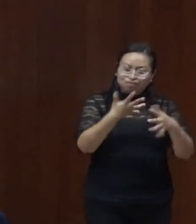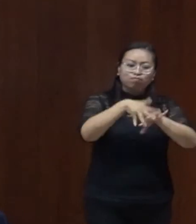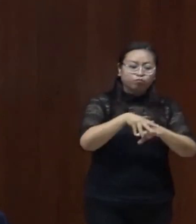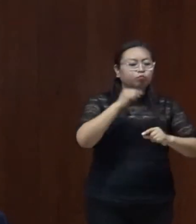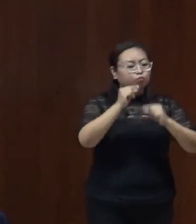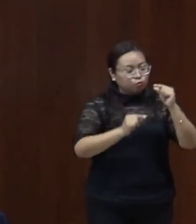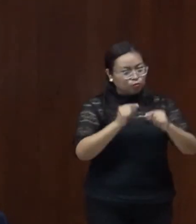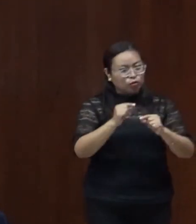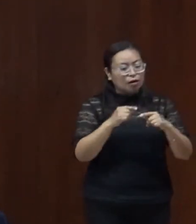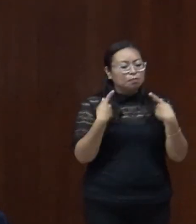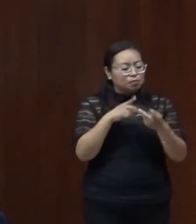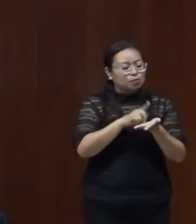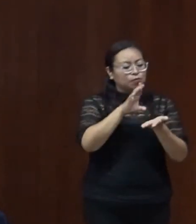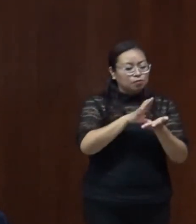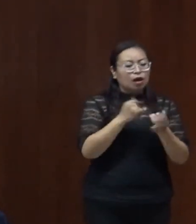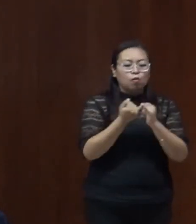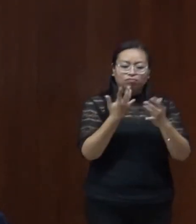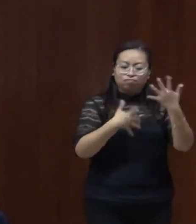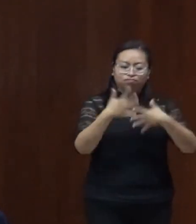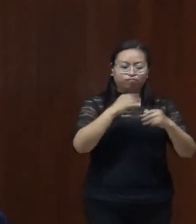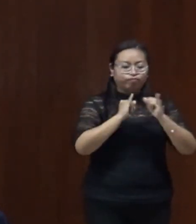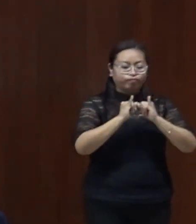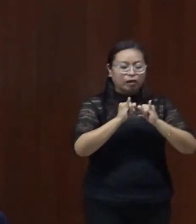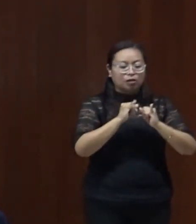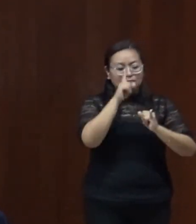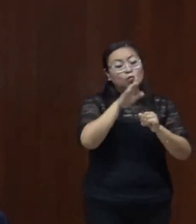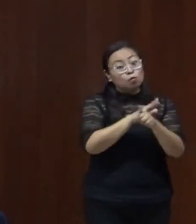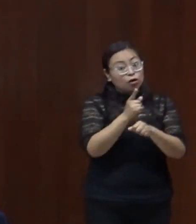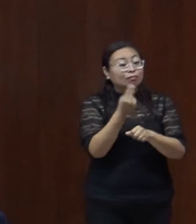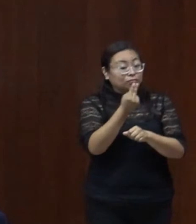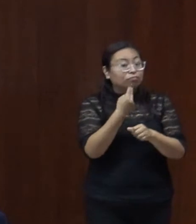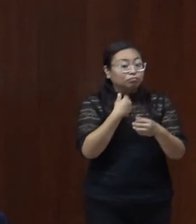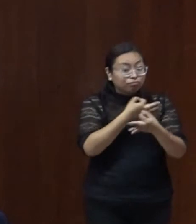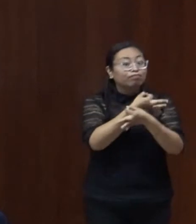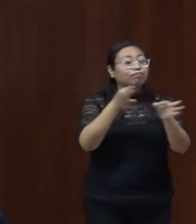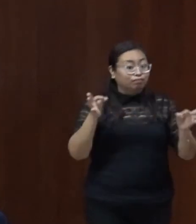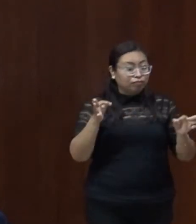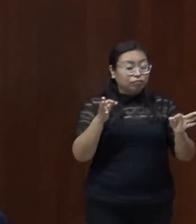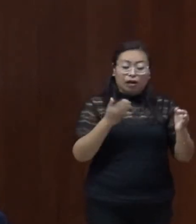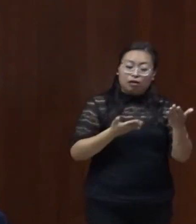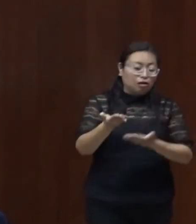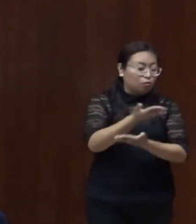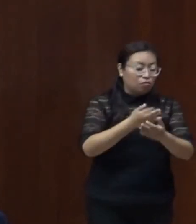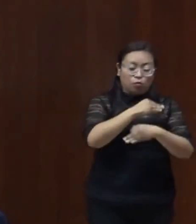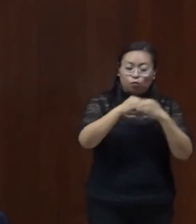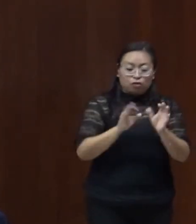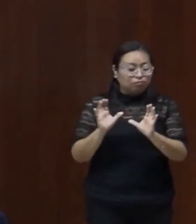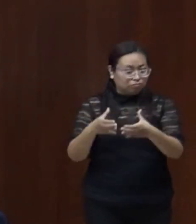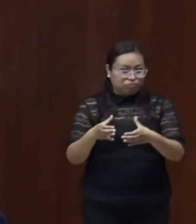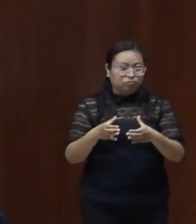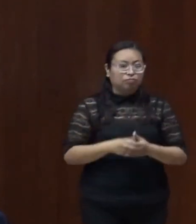estos lenguajes que requieren ser compartidos con otras comunidades. Y bueno,